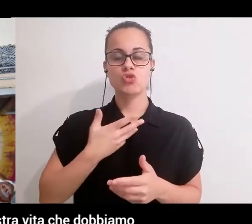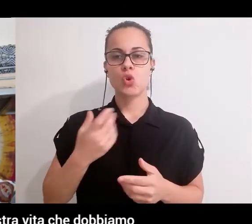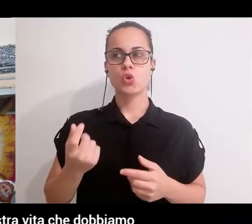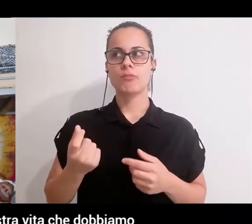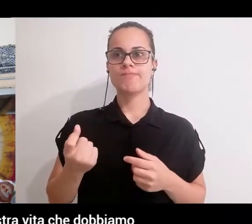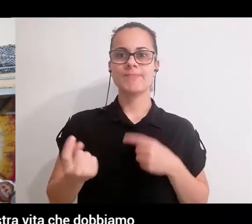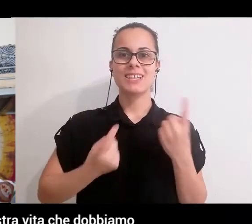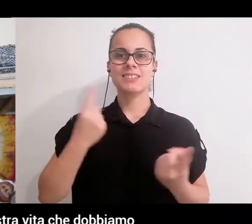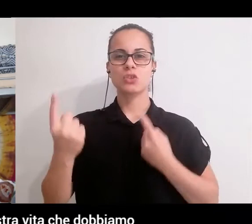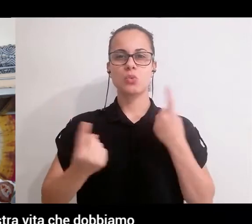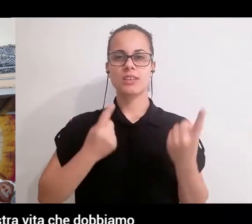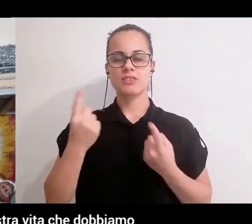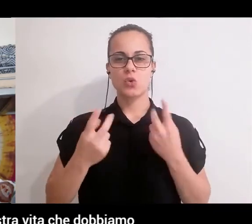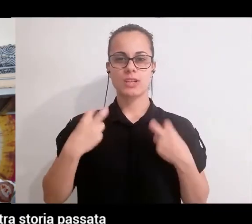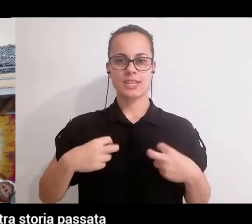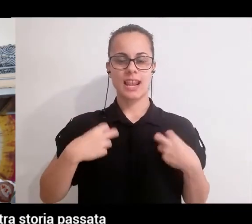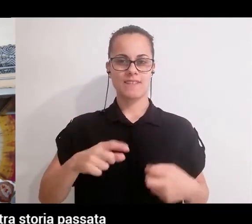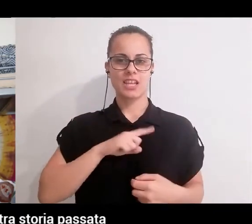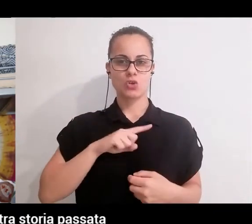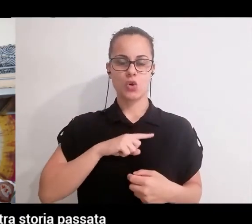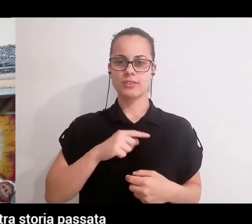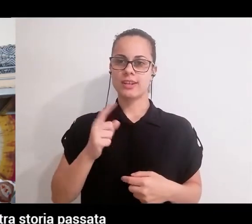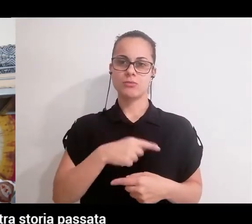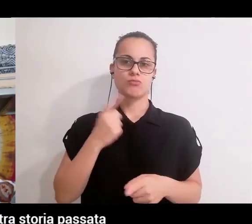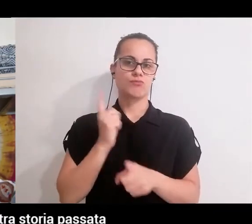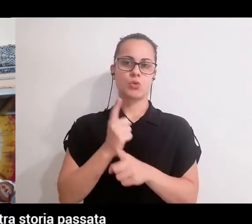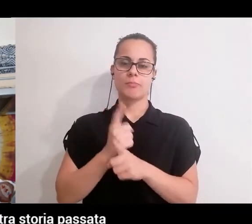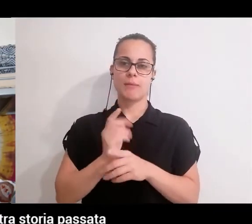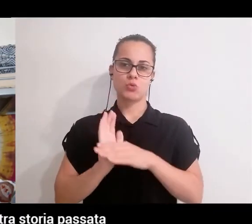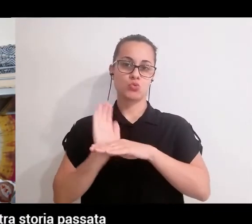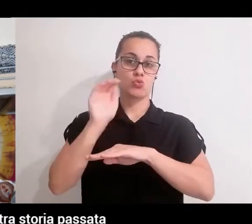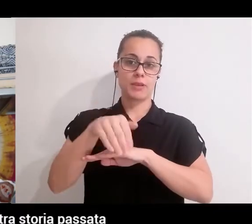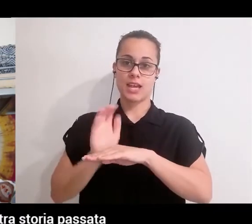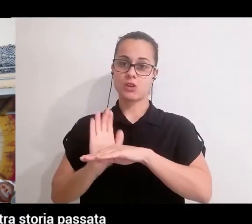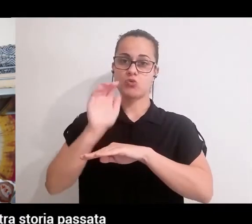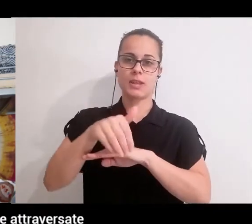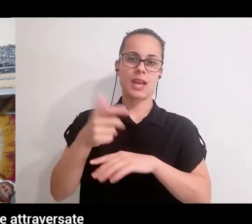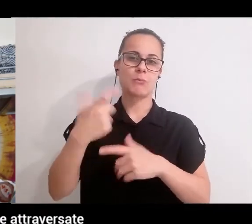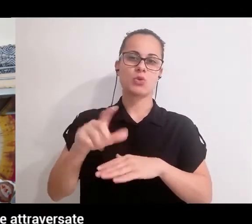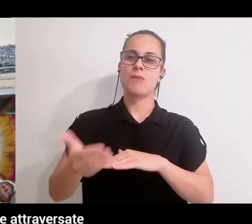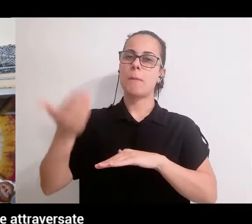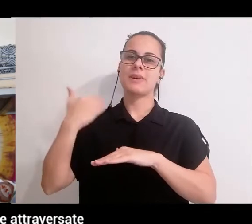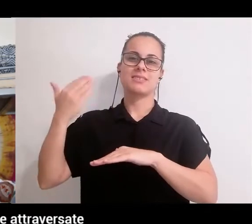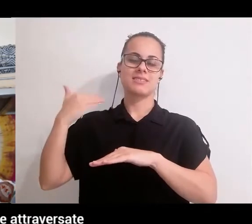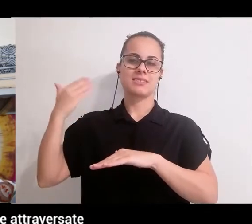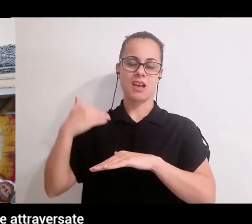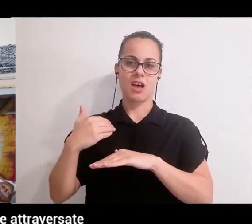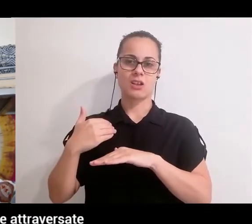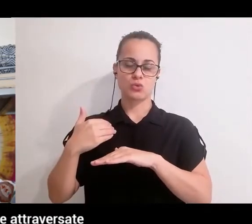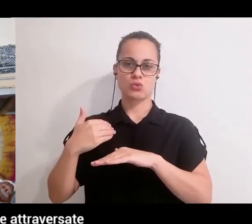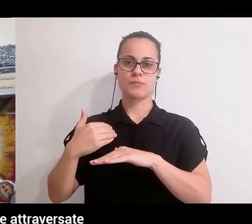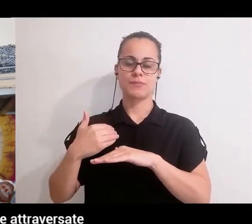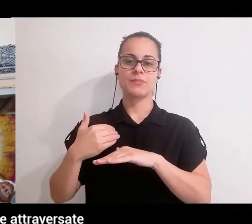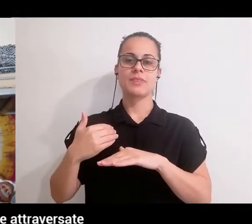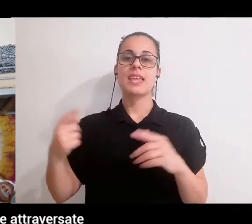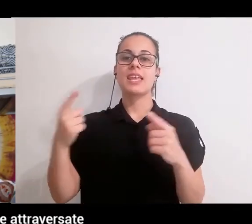circostanze nella nostra vita che dobbiamo attraversare perché fanno parte della nostra storia passata e si ripropongono in questa vita